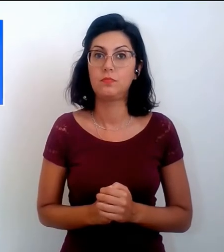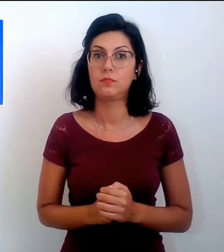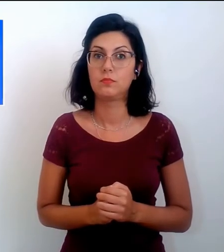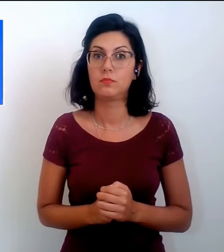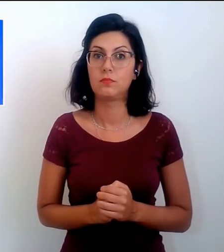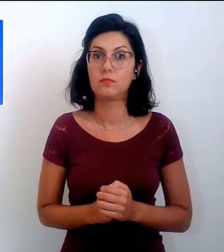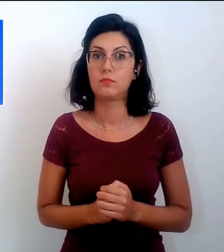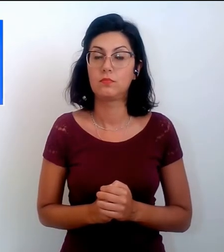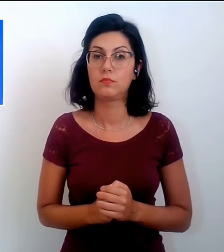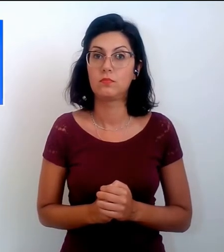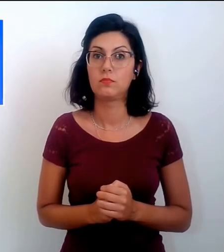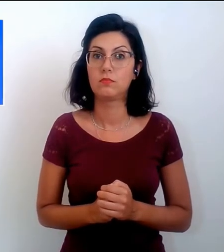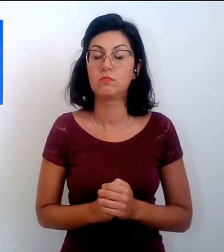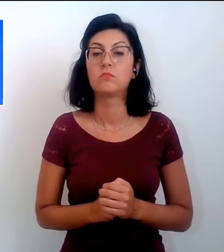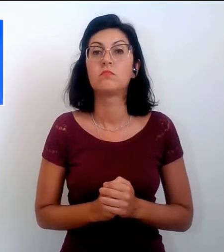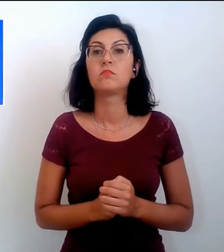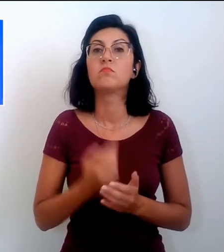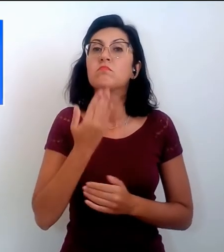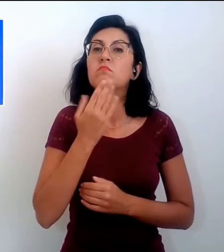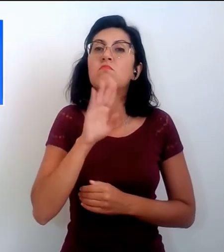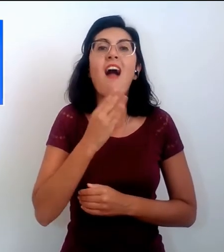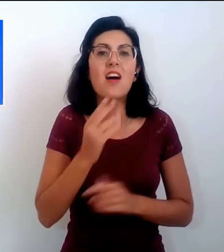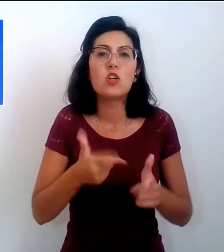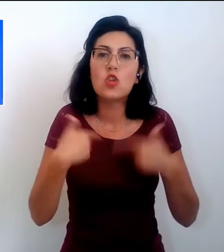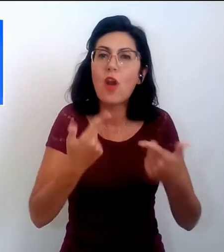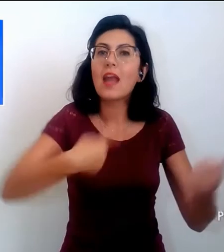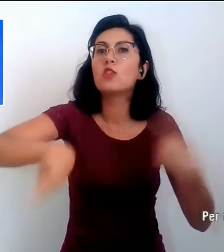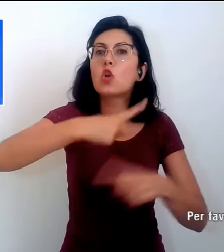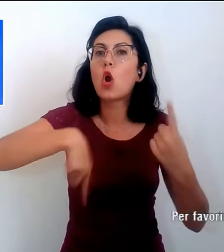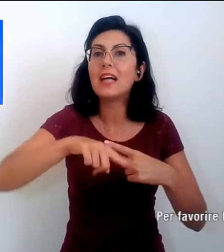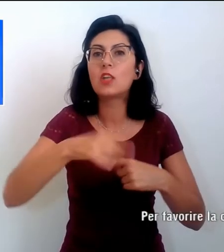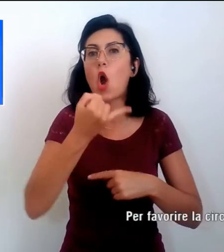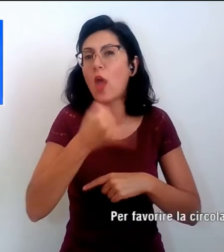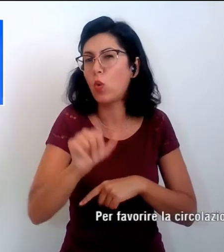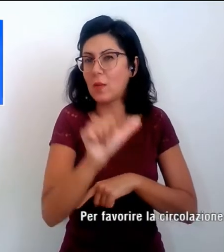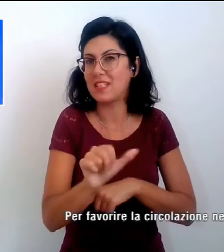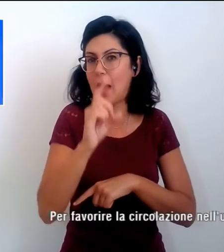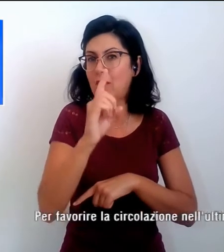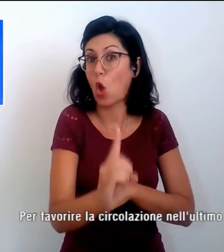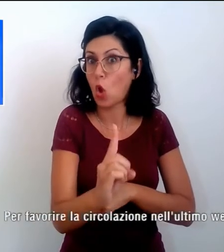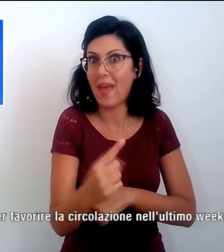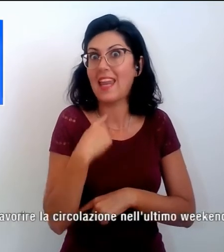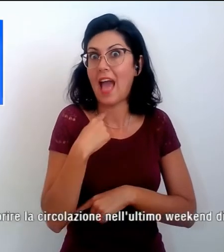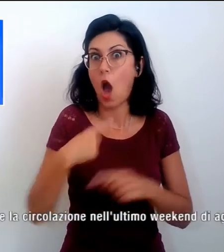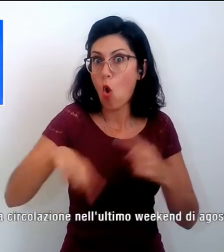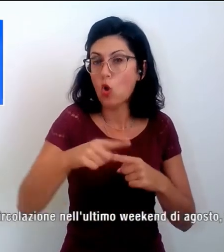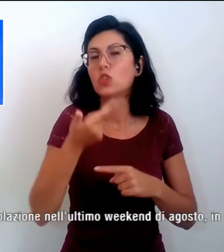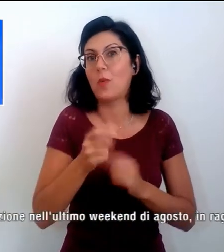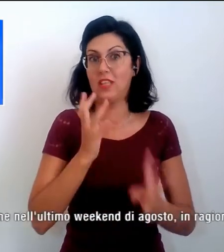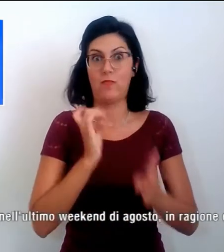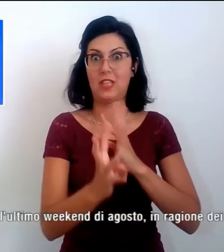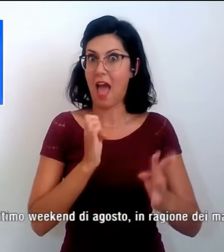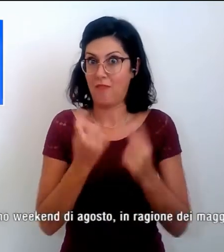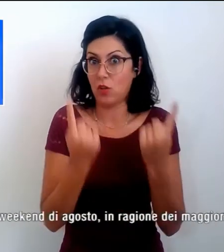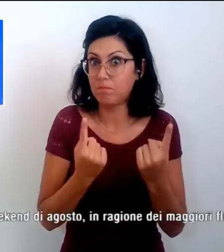E per favorire la circolazione nell'ultimo weekend di agosto, in ragione dei maggiori flussi di traffico attesi, dalle